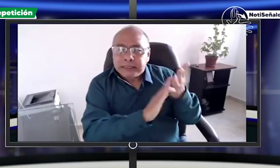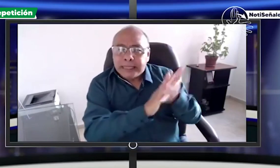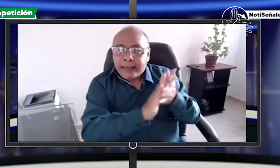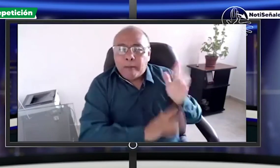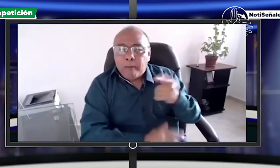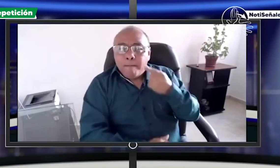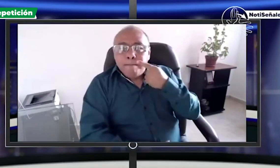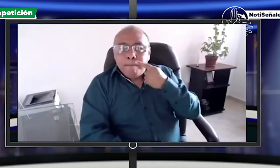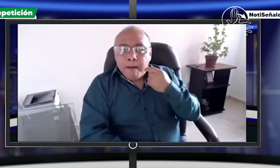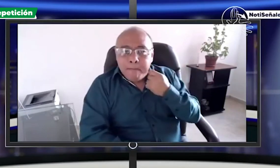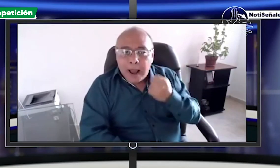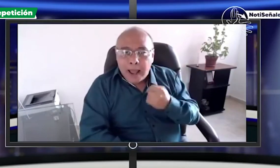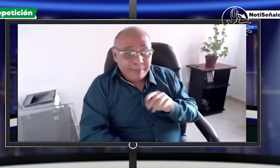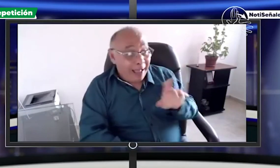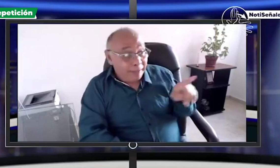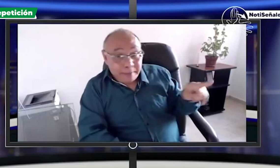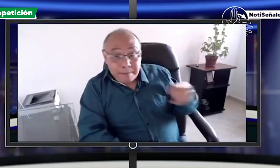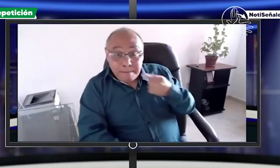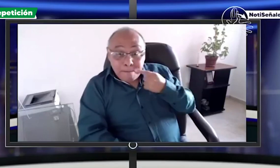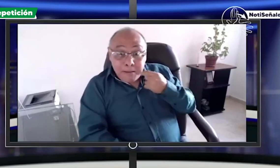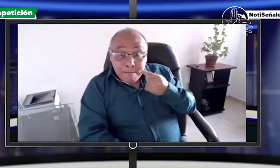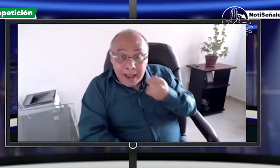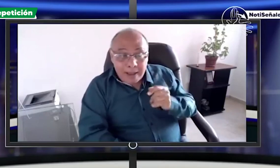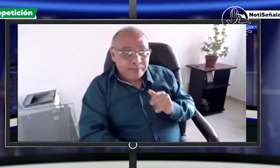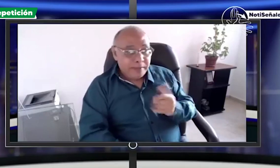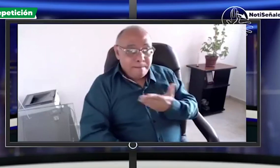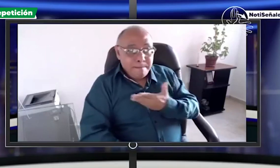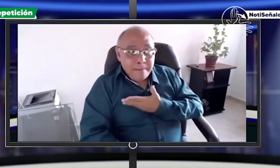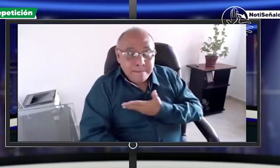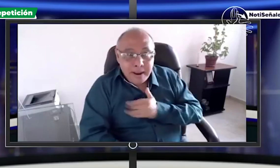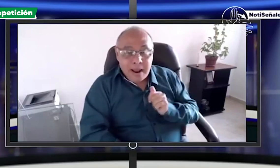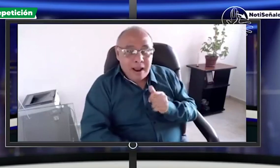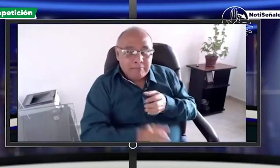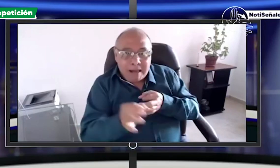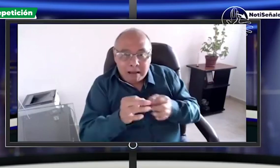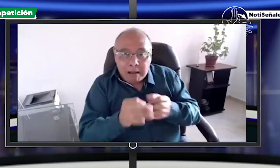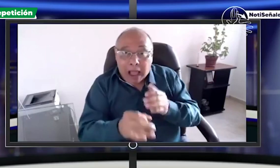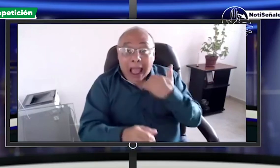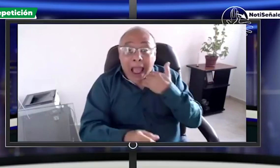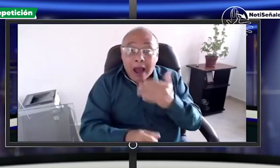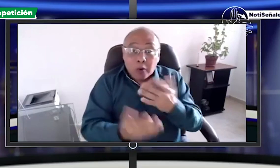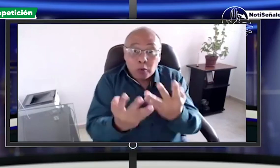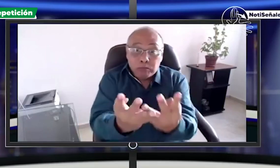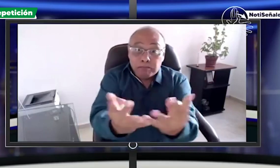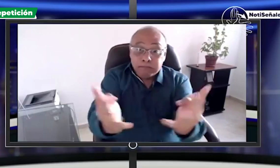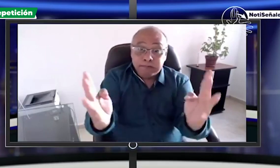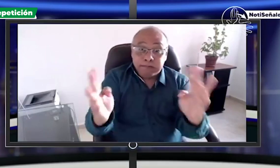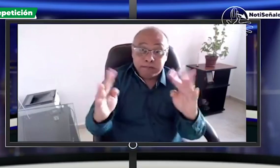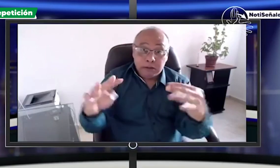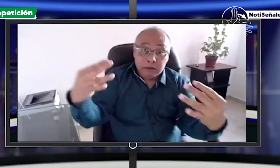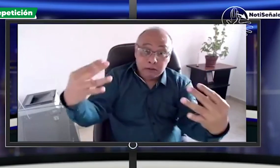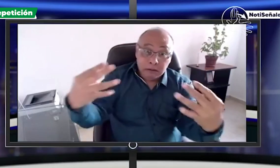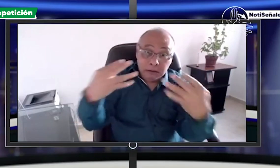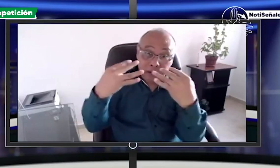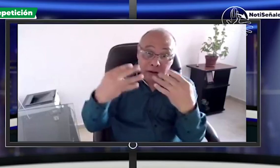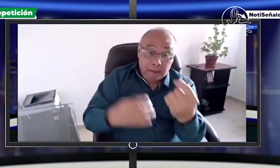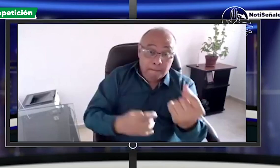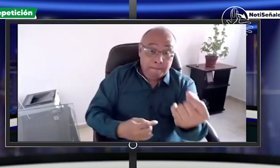porque si uno está mostrando un vídeo probablemente va a decir mire esta es la seña de papá o esta es la seña de mamá